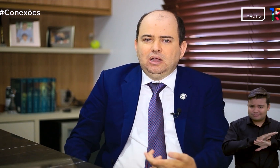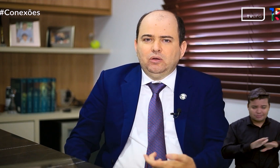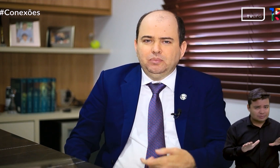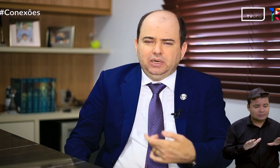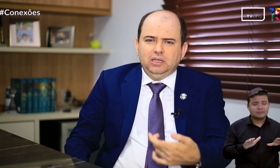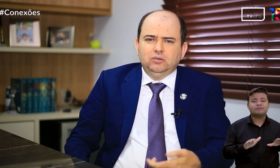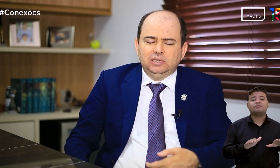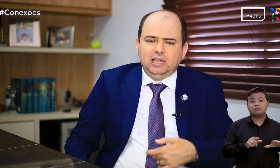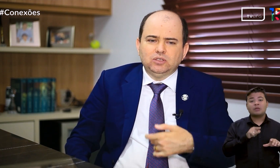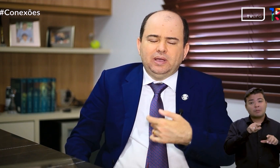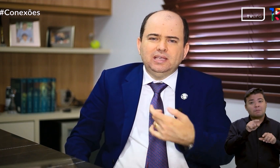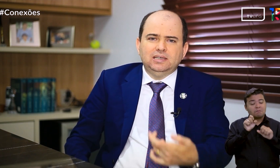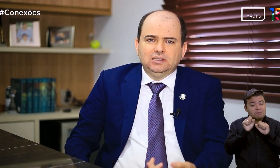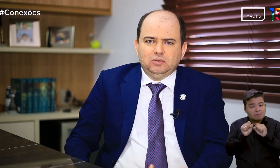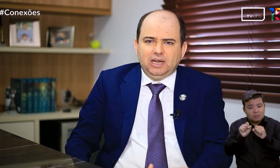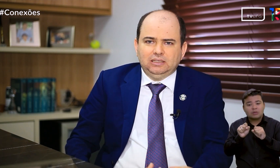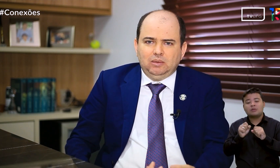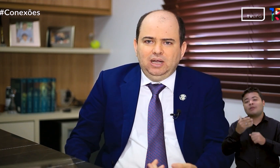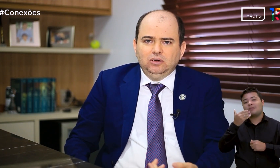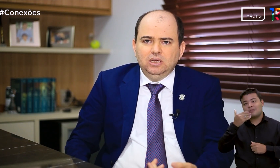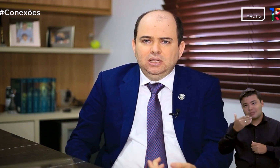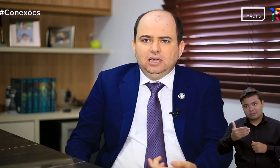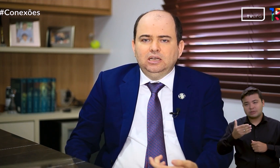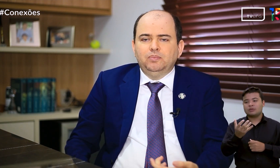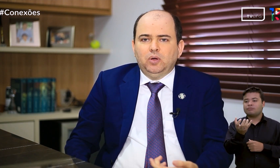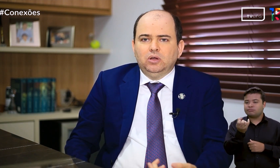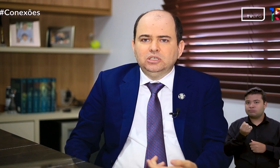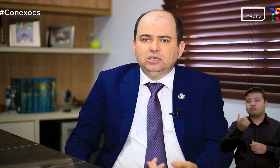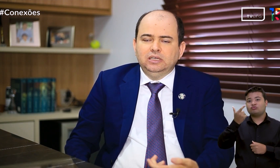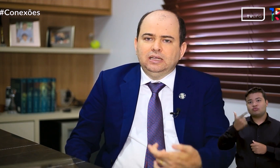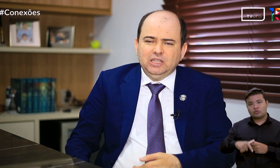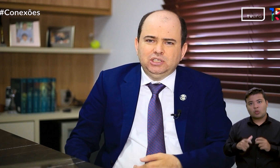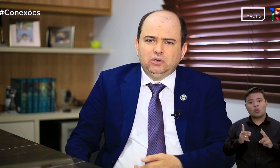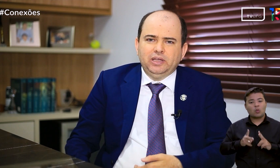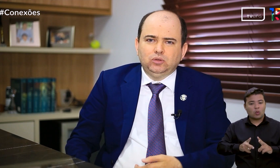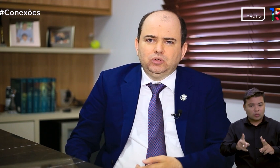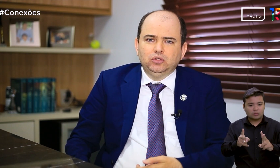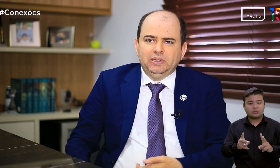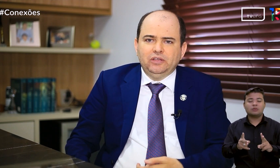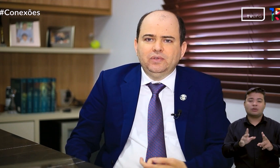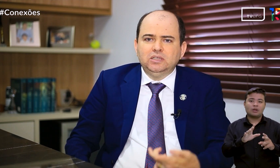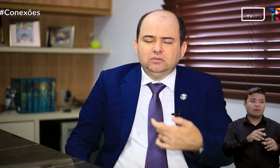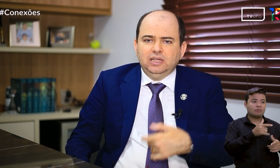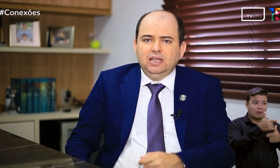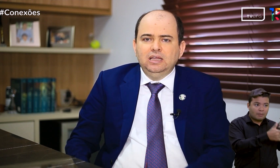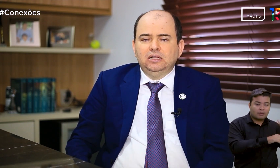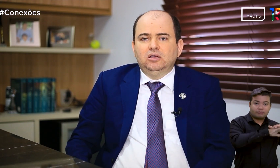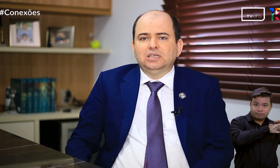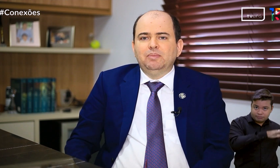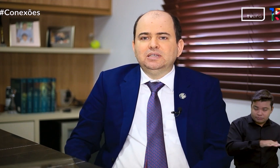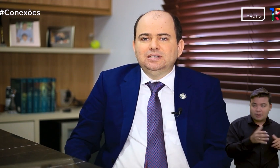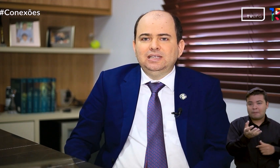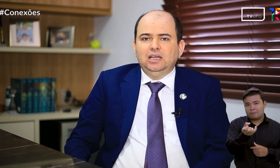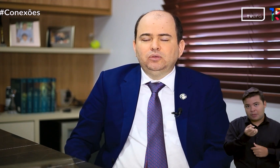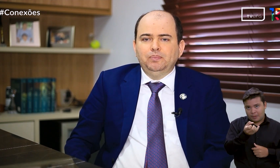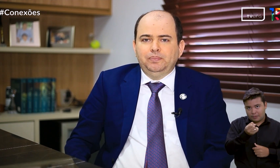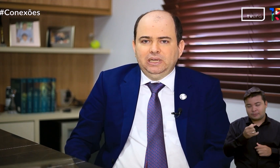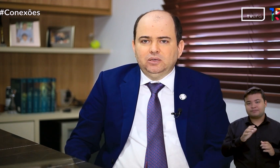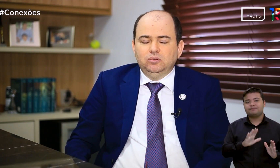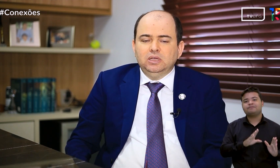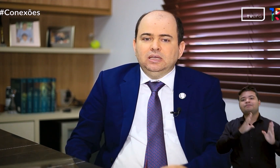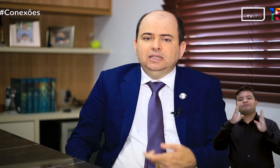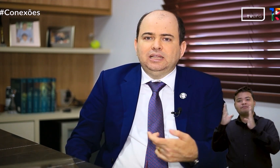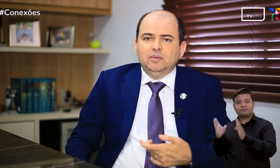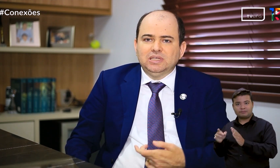ao emprego, a sua reinserção no mercado de trabalho, ele pode pedir o retorno do benefício, logicamente se desligando do